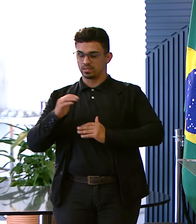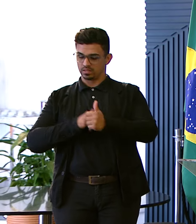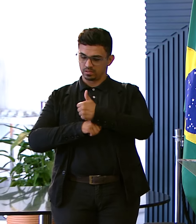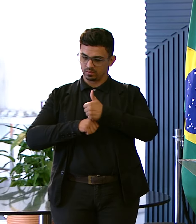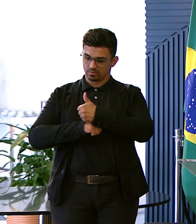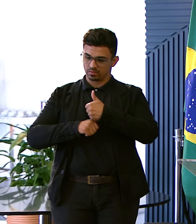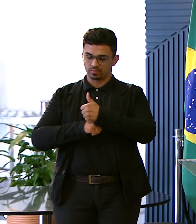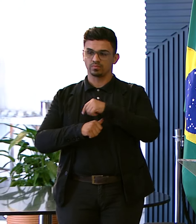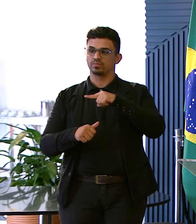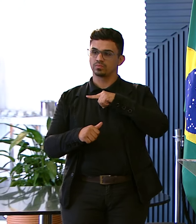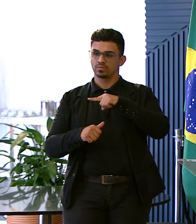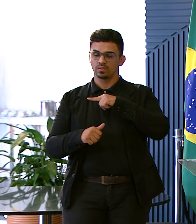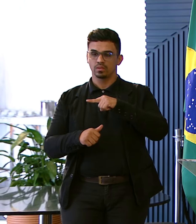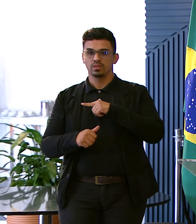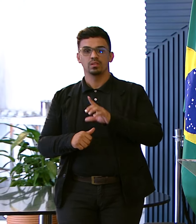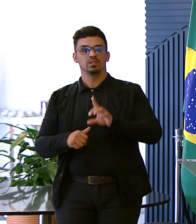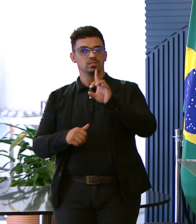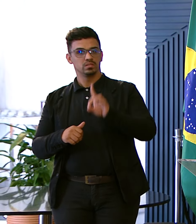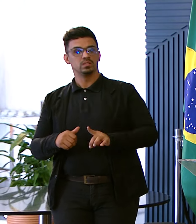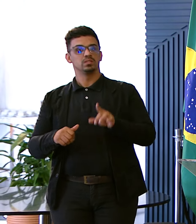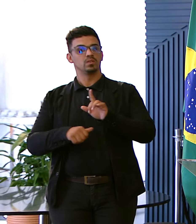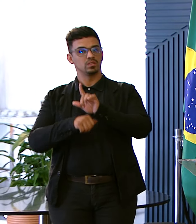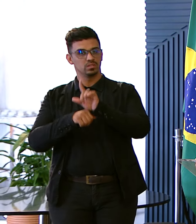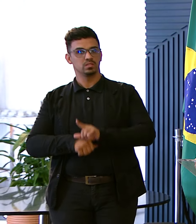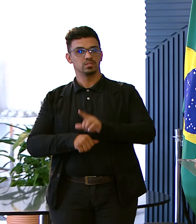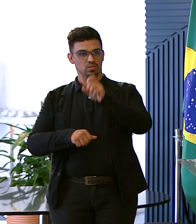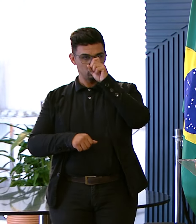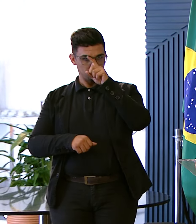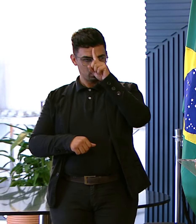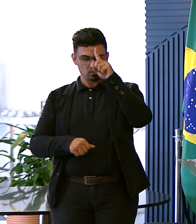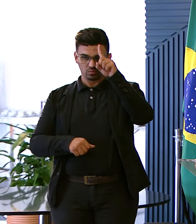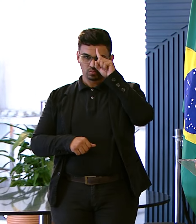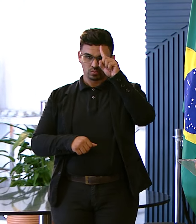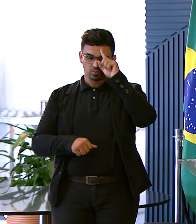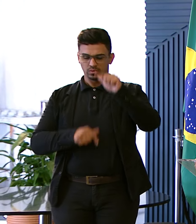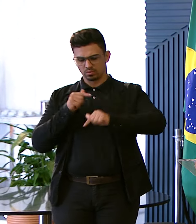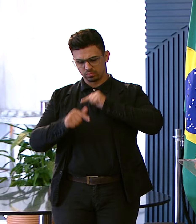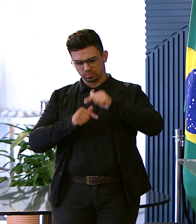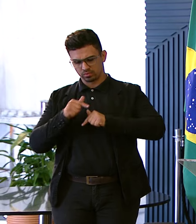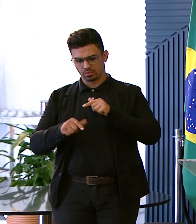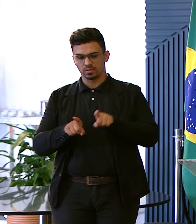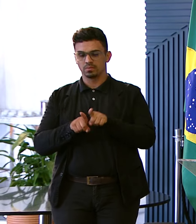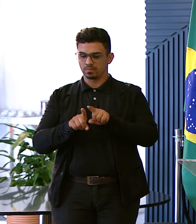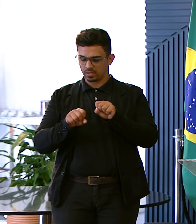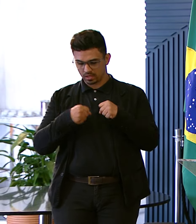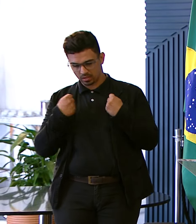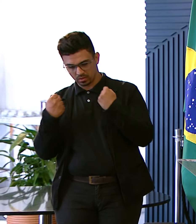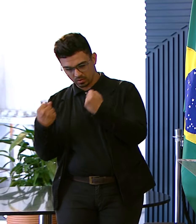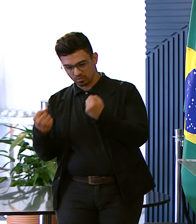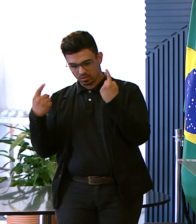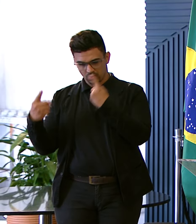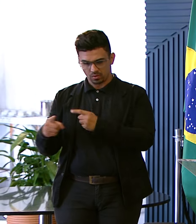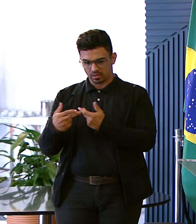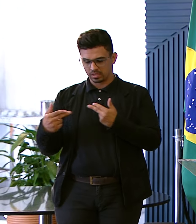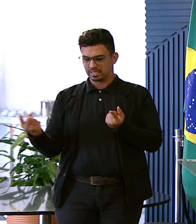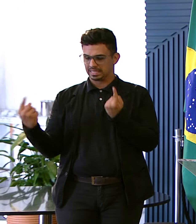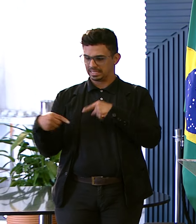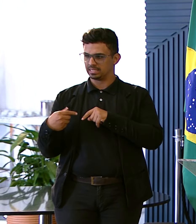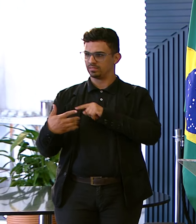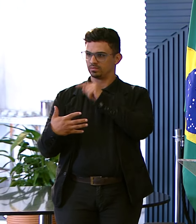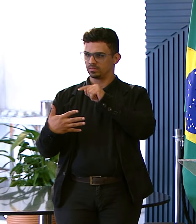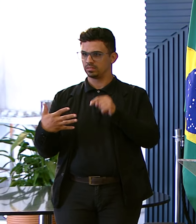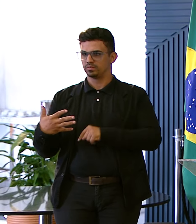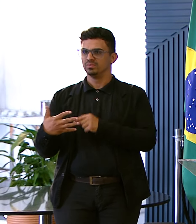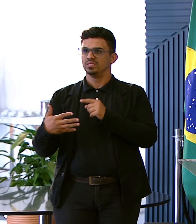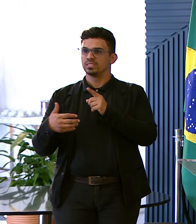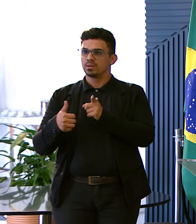Que tocam também A direção A gestão A do hospital Atendimento Todos os dias Que enfrentam Grandes desafios Acho que é a primeira vez Que eu vejo o Ramon Que ele não